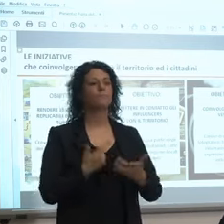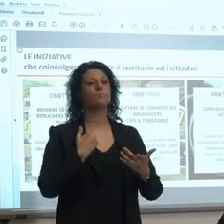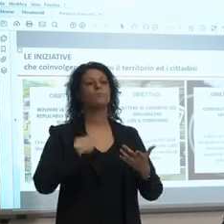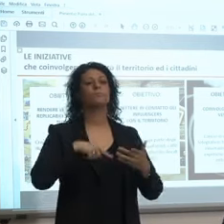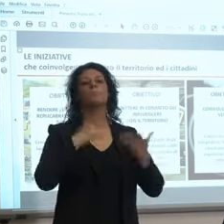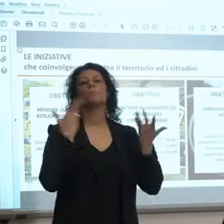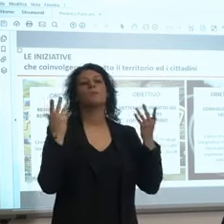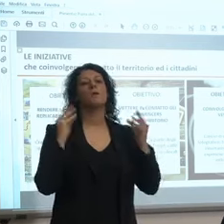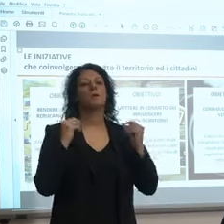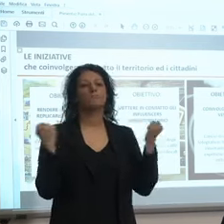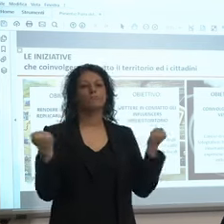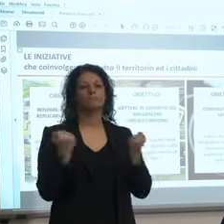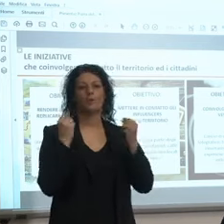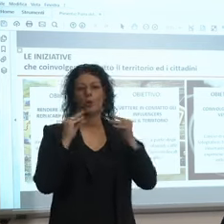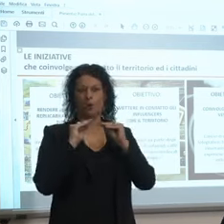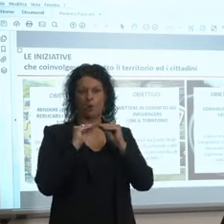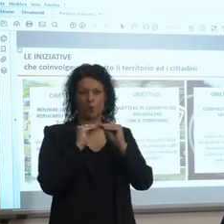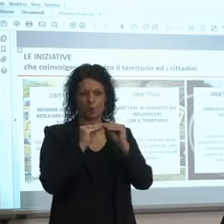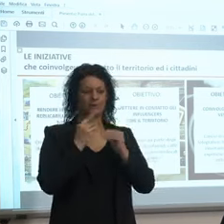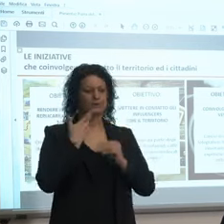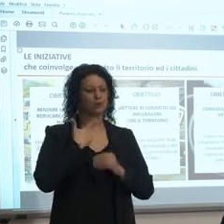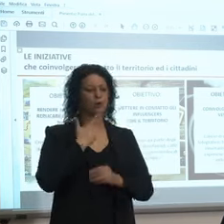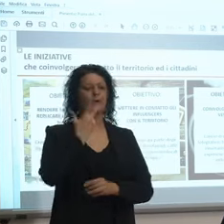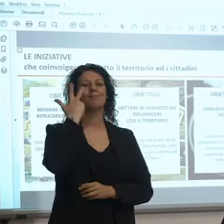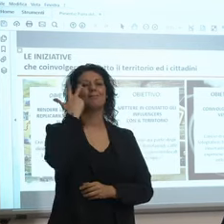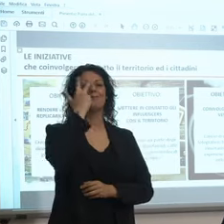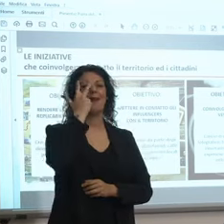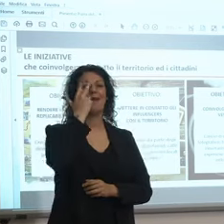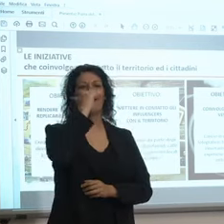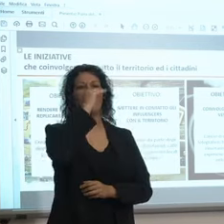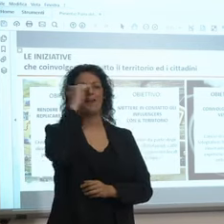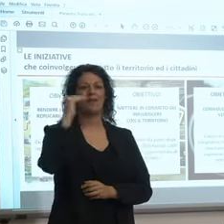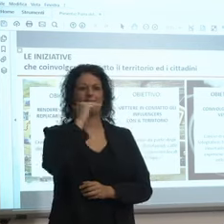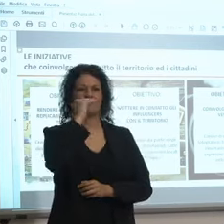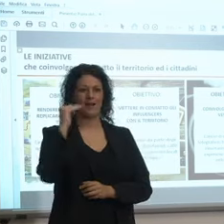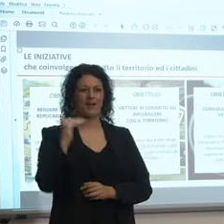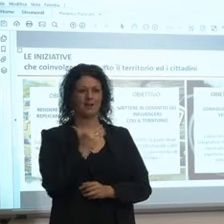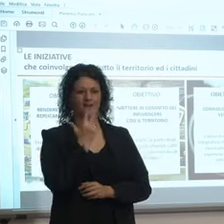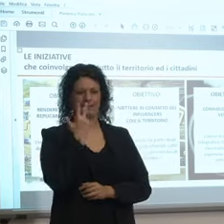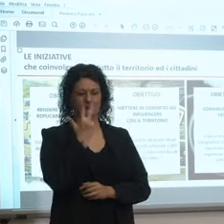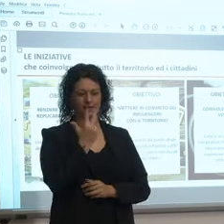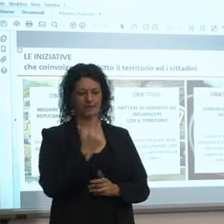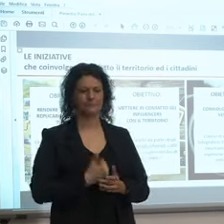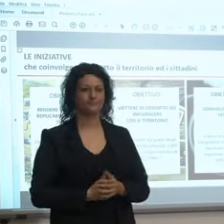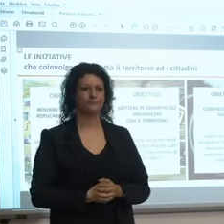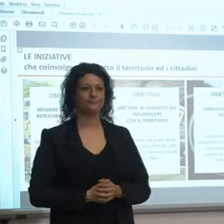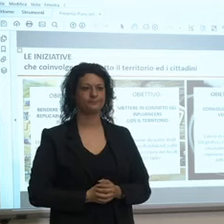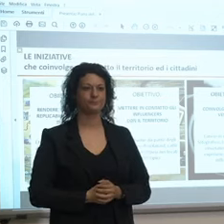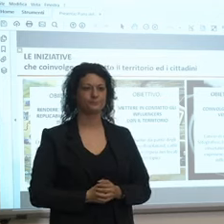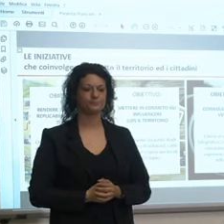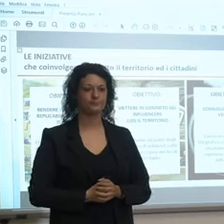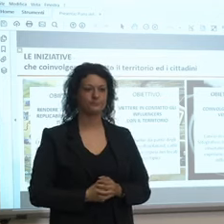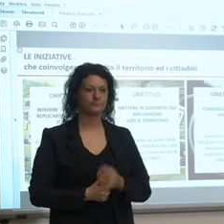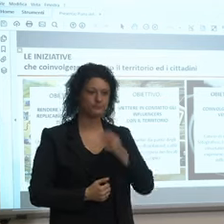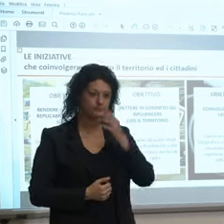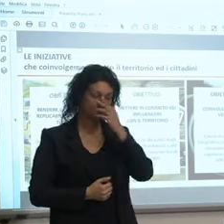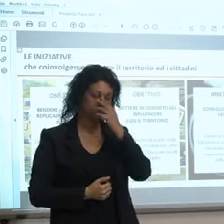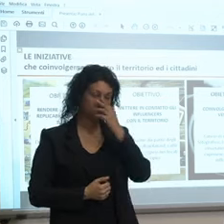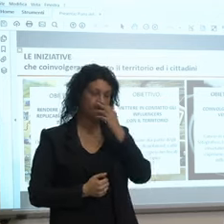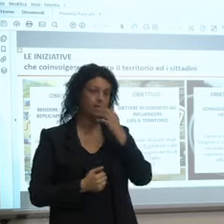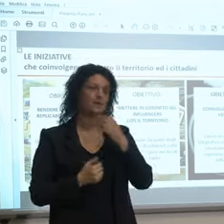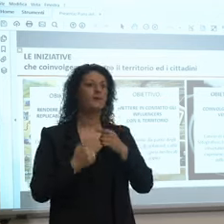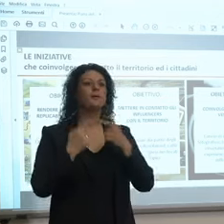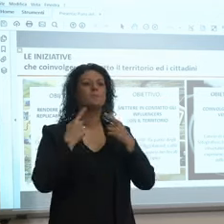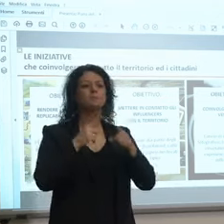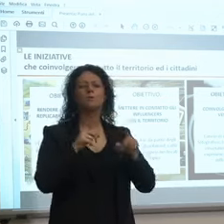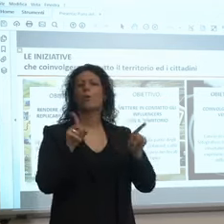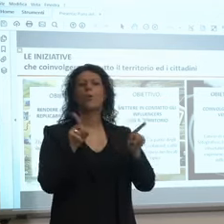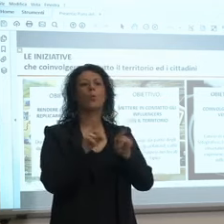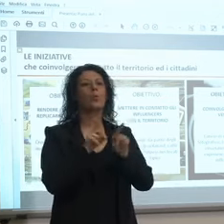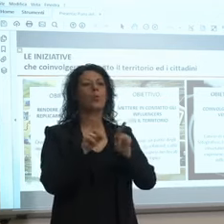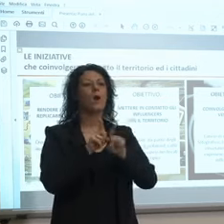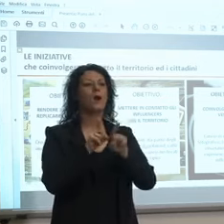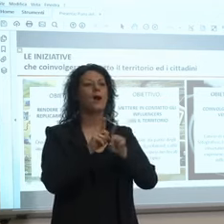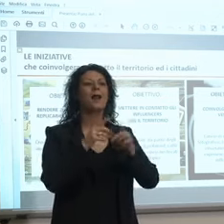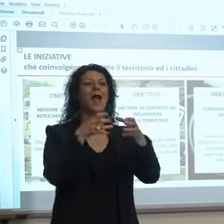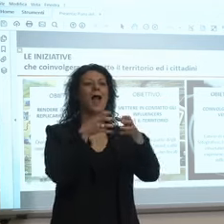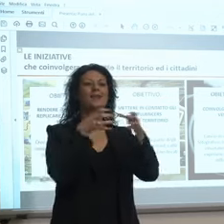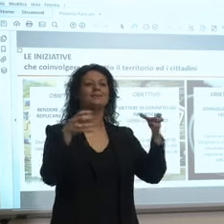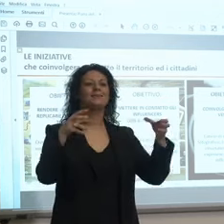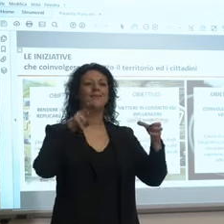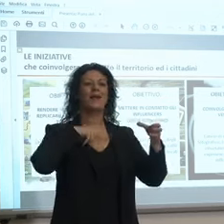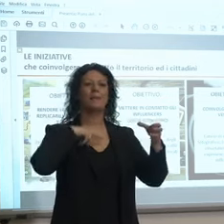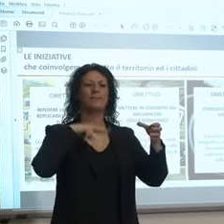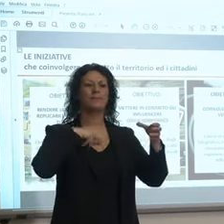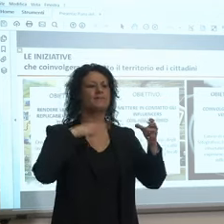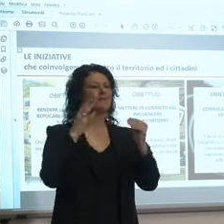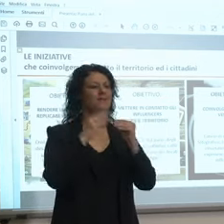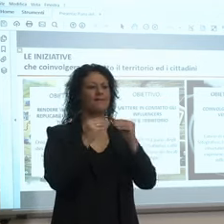sta roba qua vedete i tre livelli per esempio ecco queste sono cose che fanno per esempio le aziende private per quello vi dico che è molto simile un